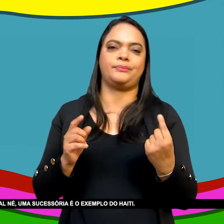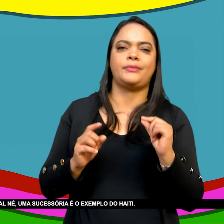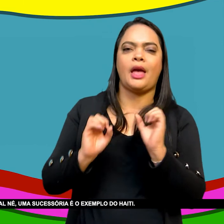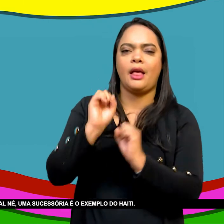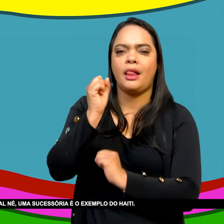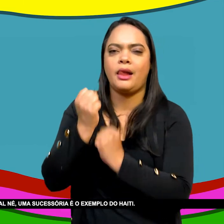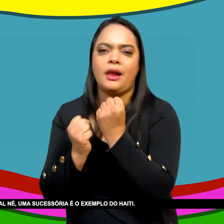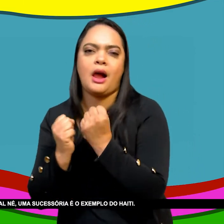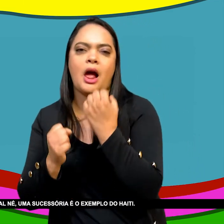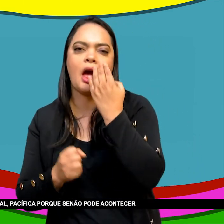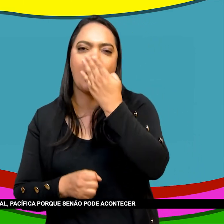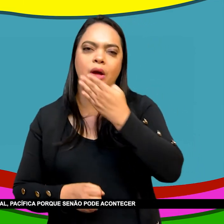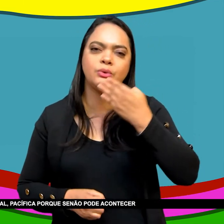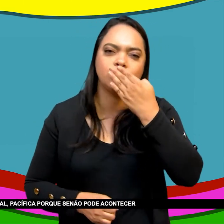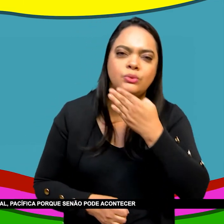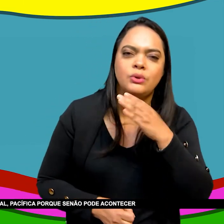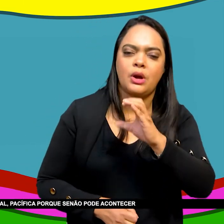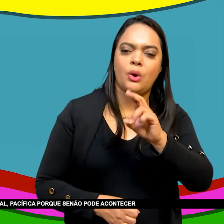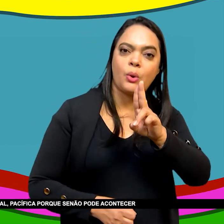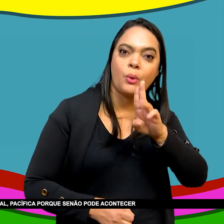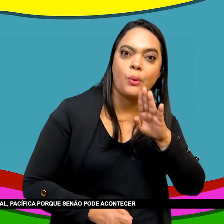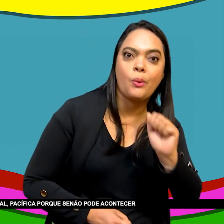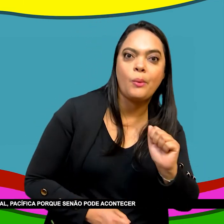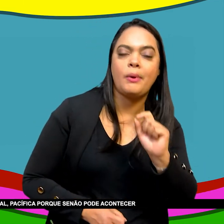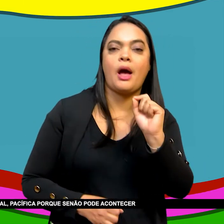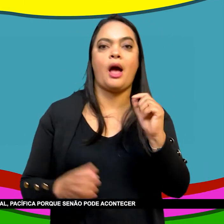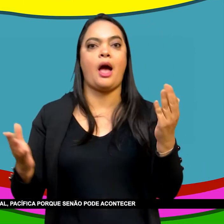dissesse Olha aí o exemplo Do Haiti Melhor a gente